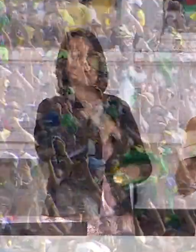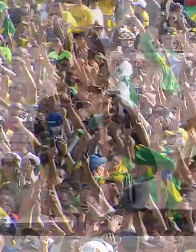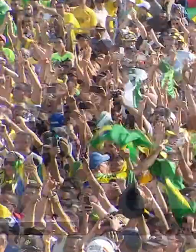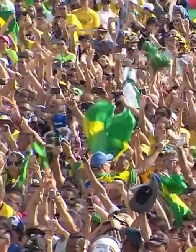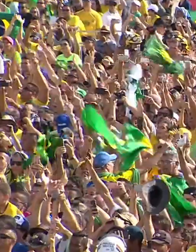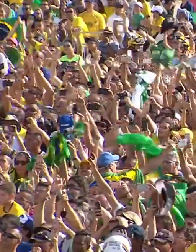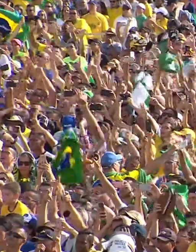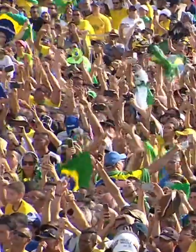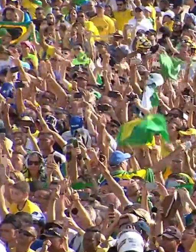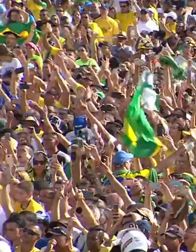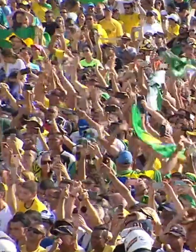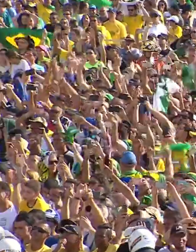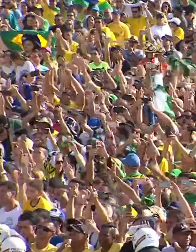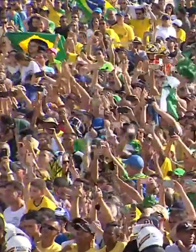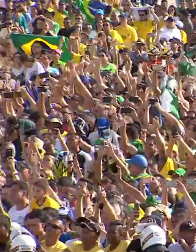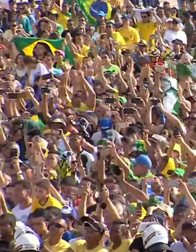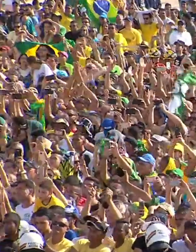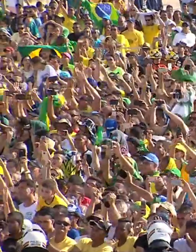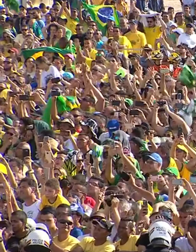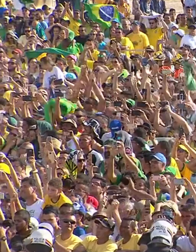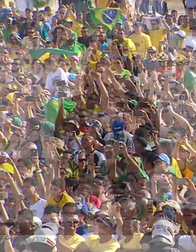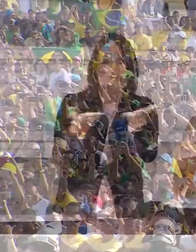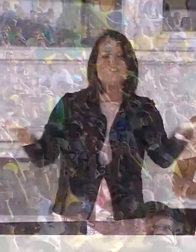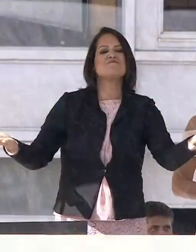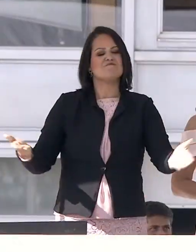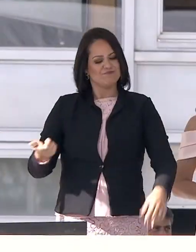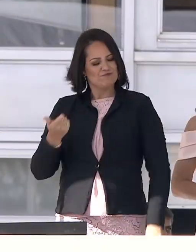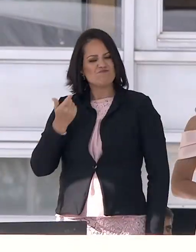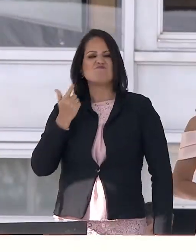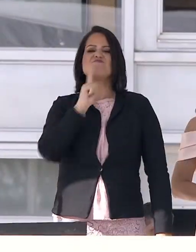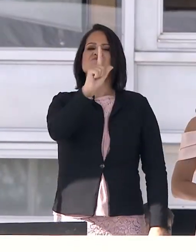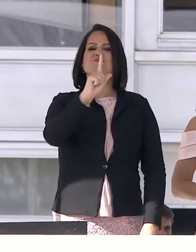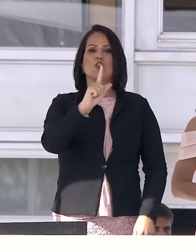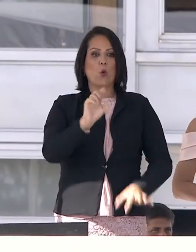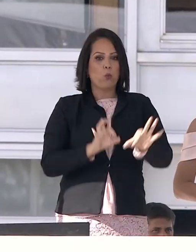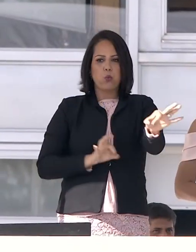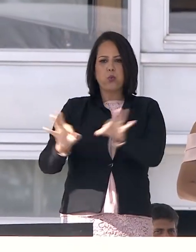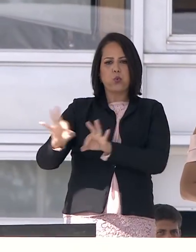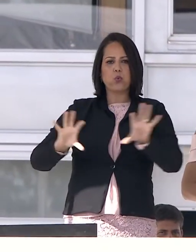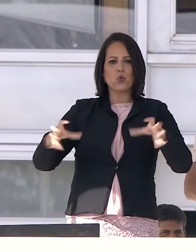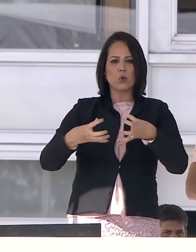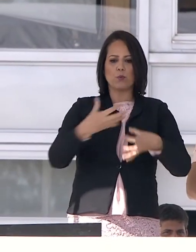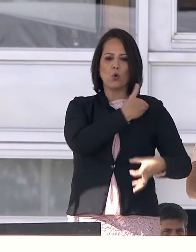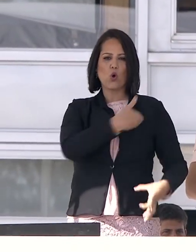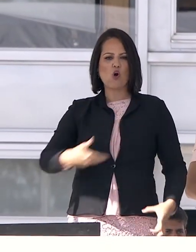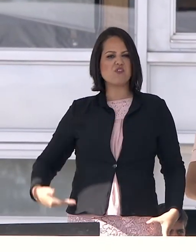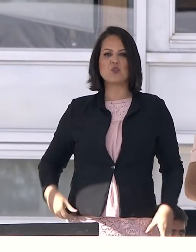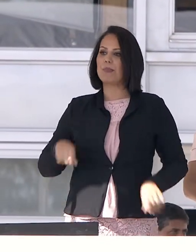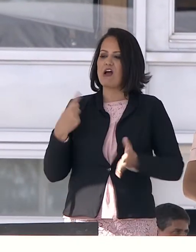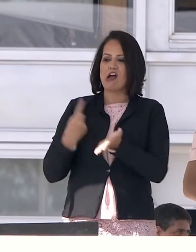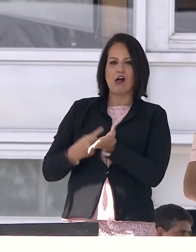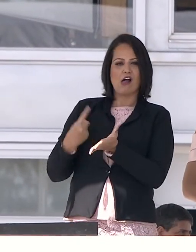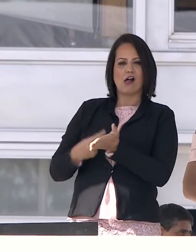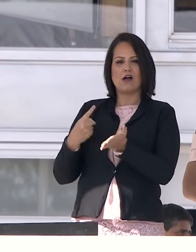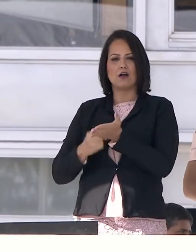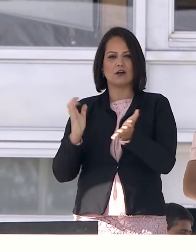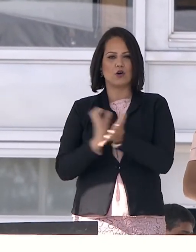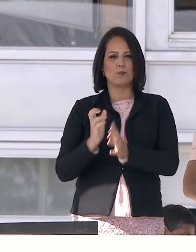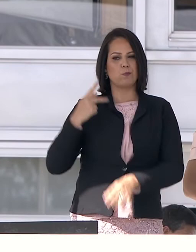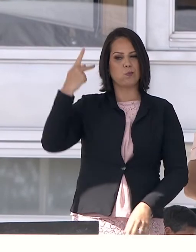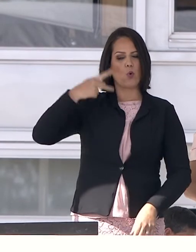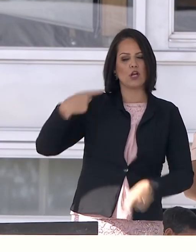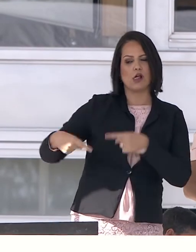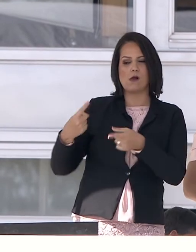Graças a vocês, eu fui eleito a campanha barata da Sem conchavos ou acertos